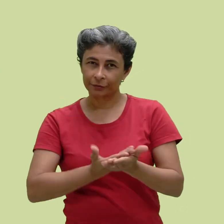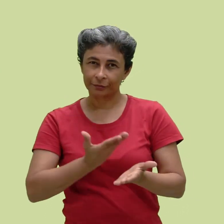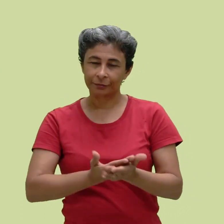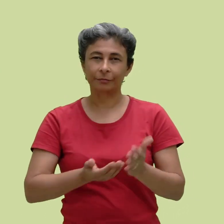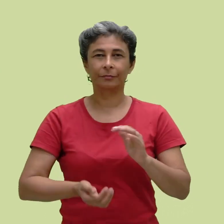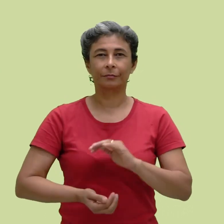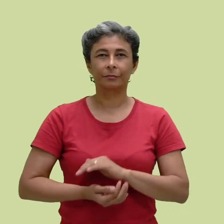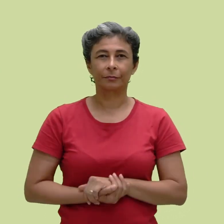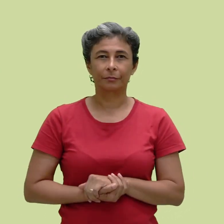Bons estudos!